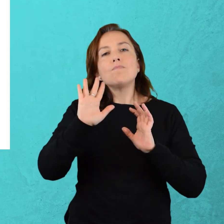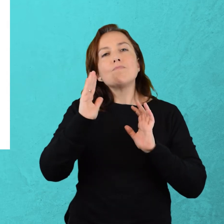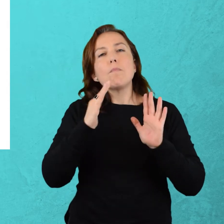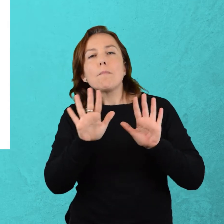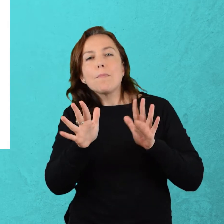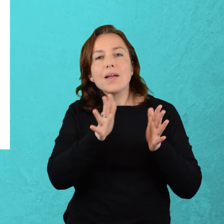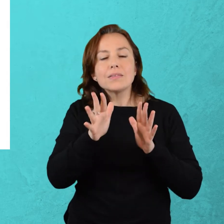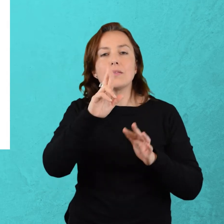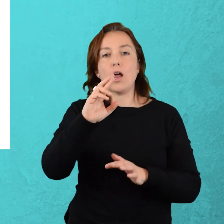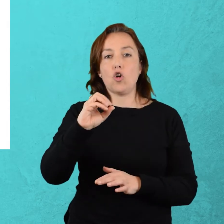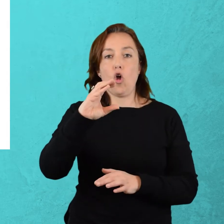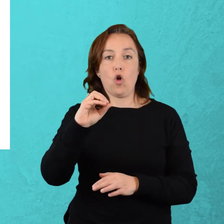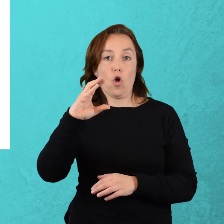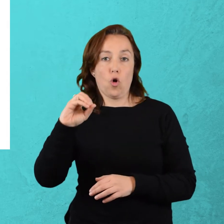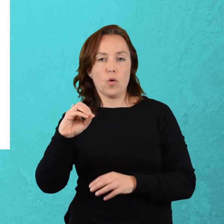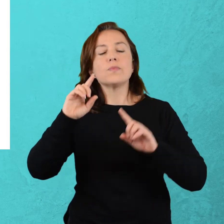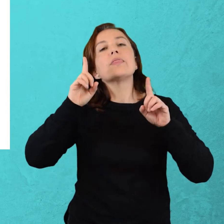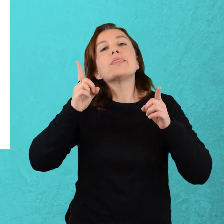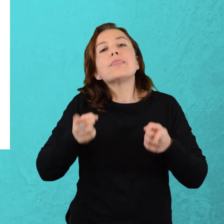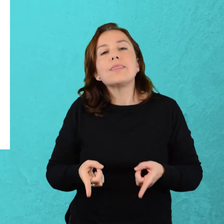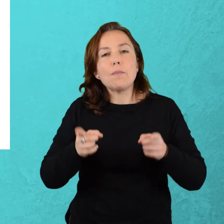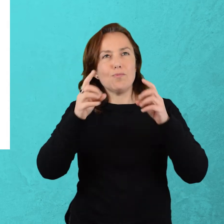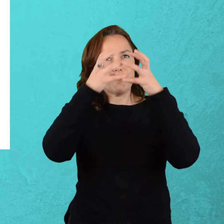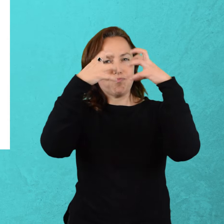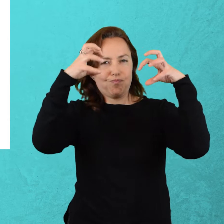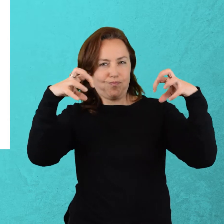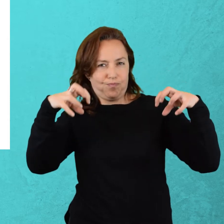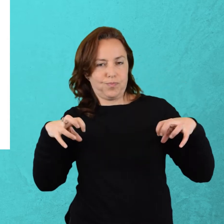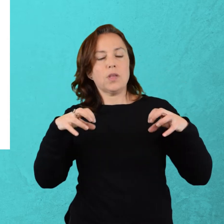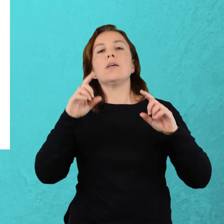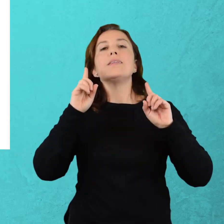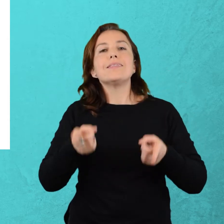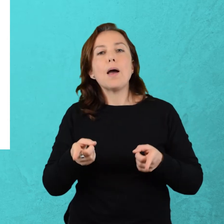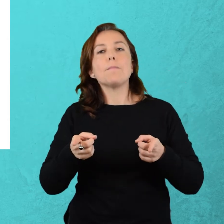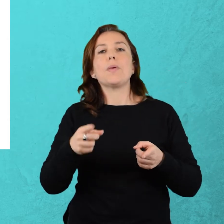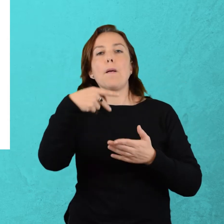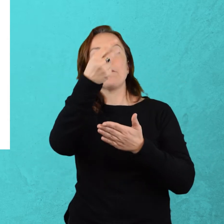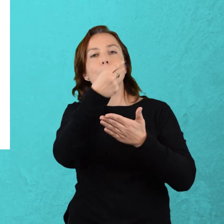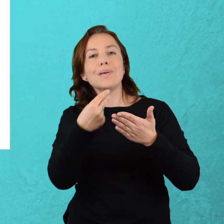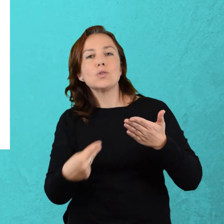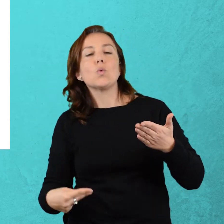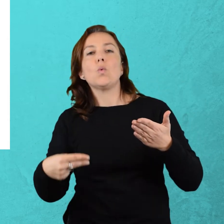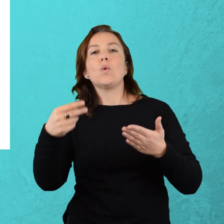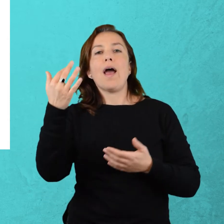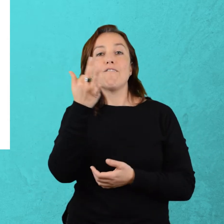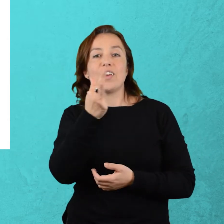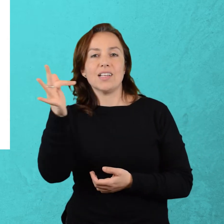del rococó y de la pintura galante francesa. La pincelada ágil